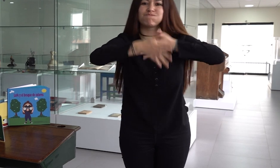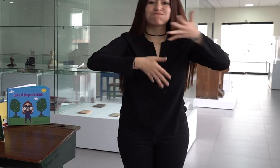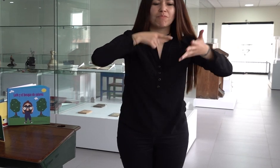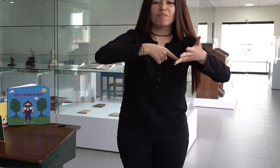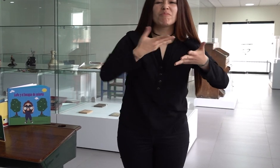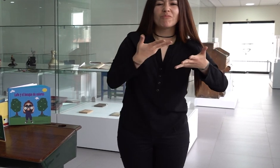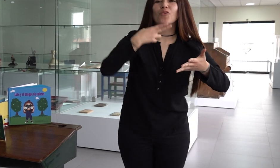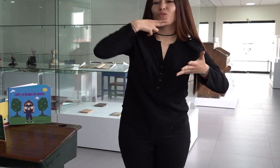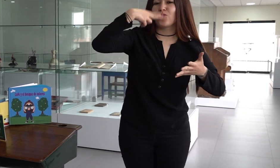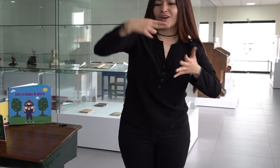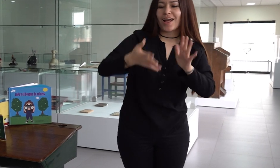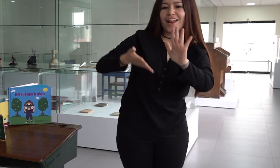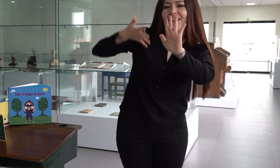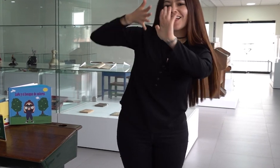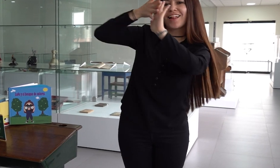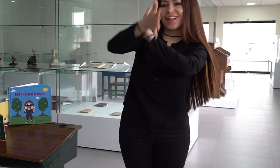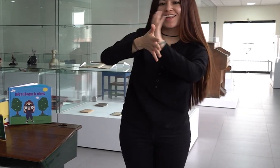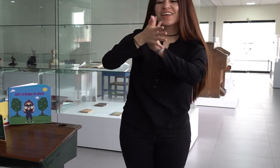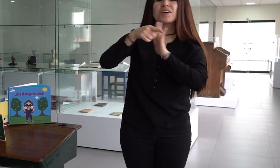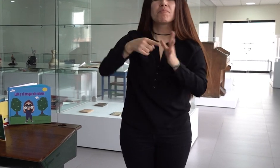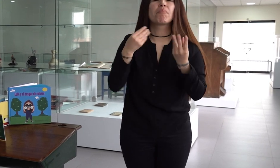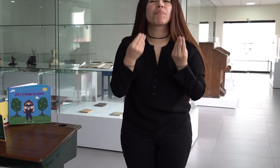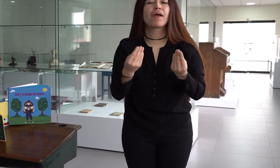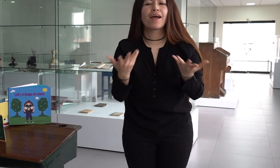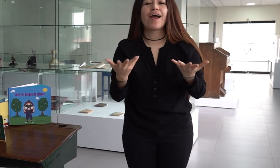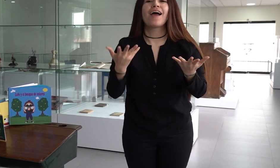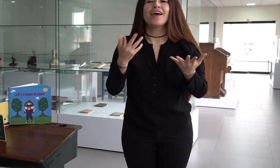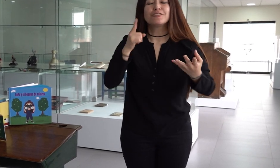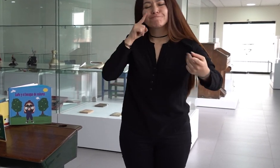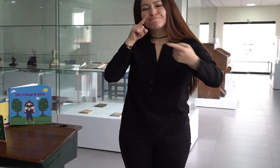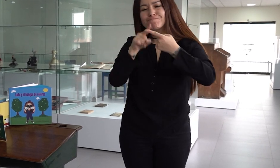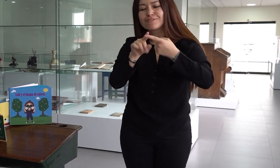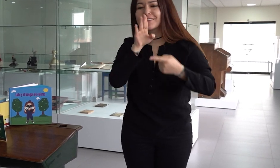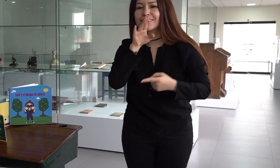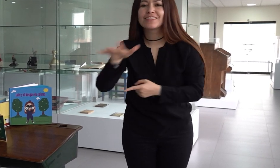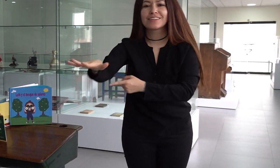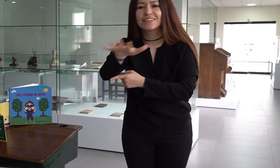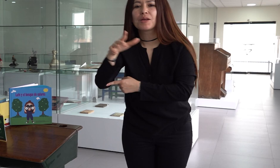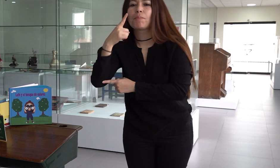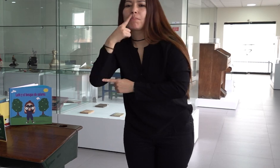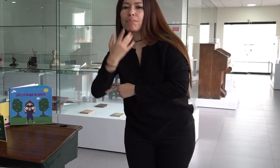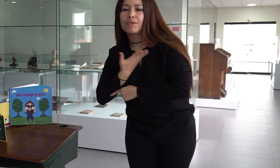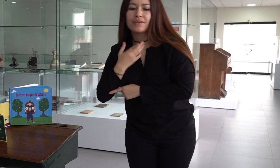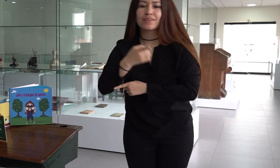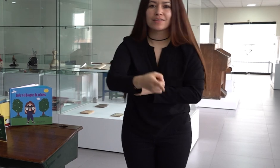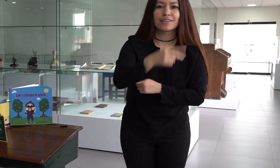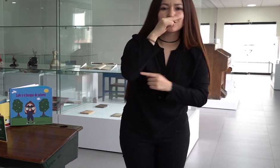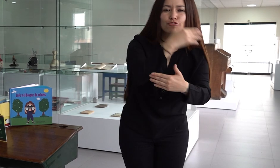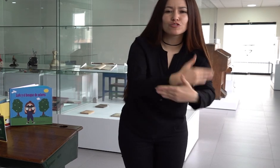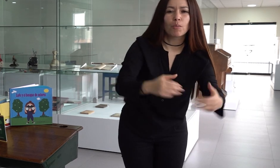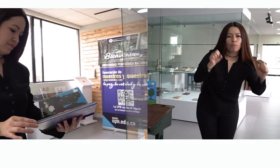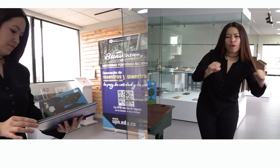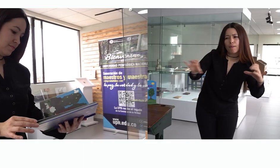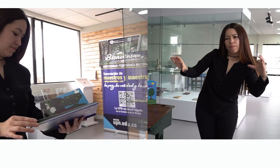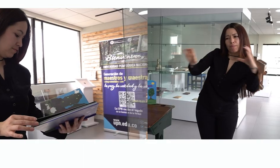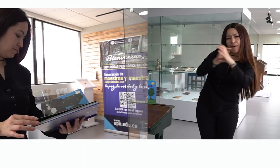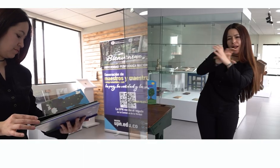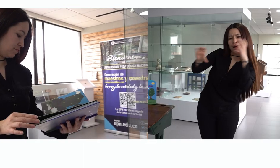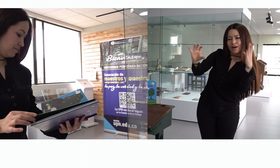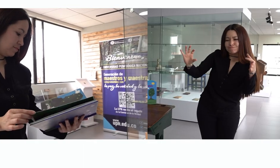como objetivo que los padres y los niños sordos puedan aprender lengua de señas y comunicarse generando vínculos gracias